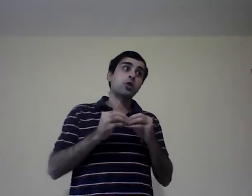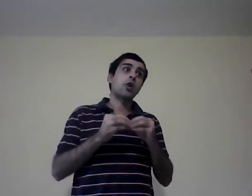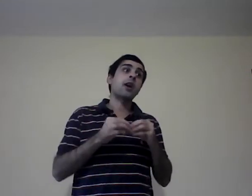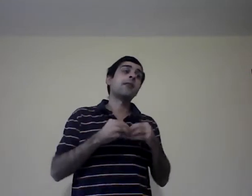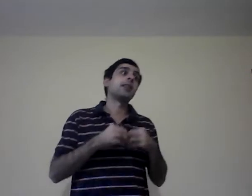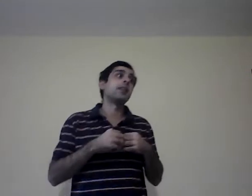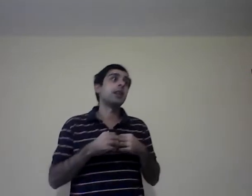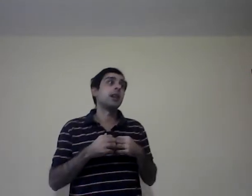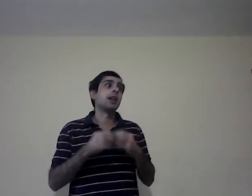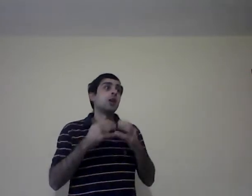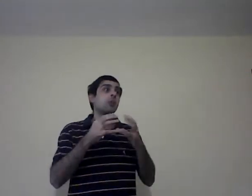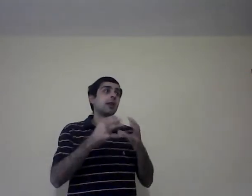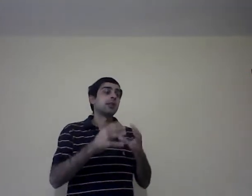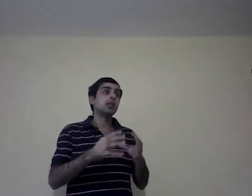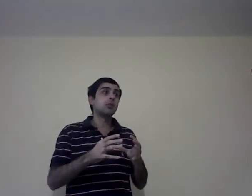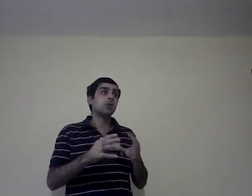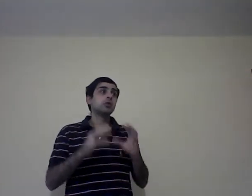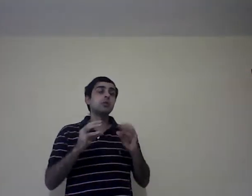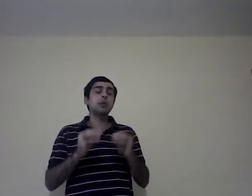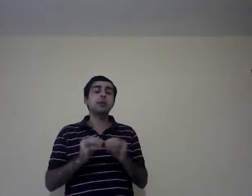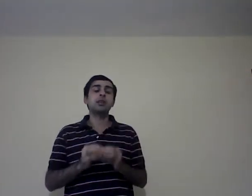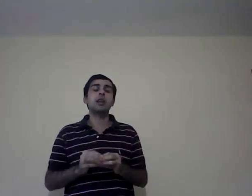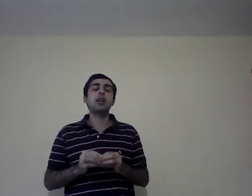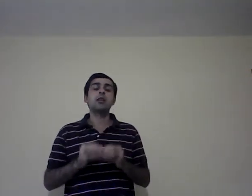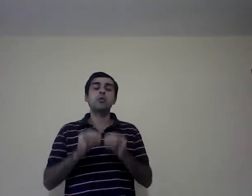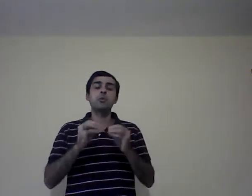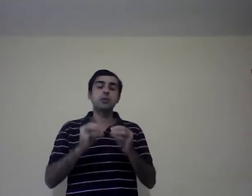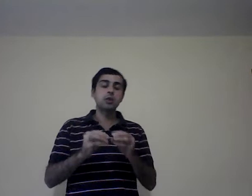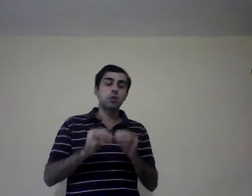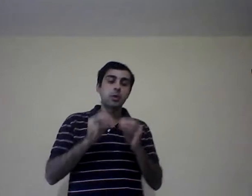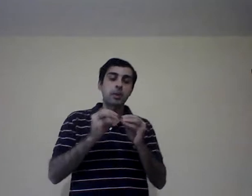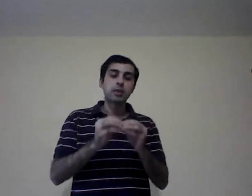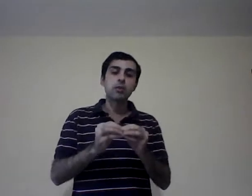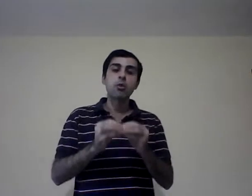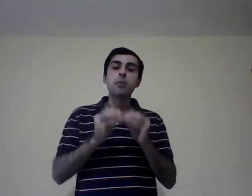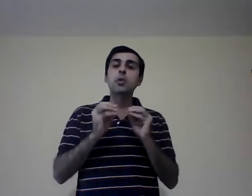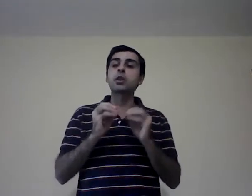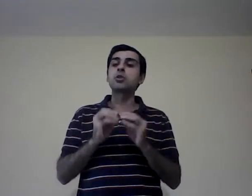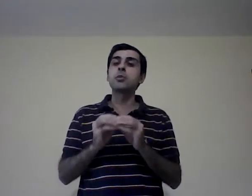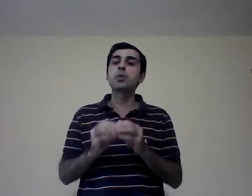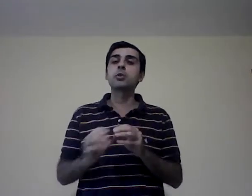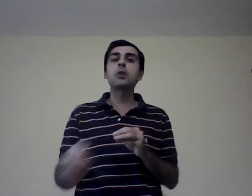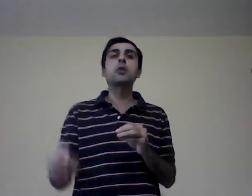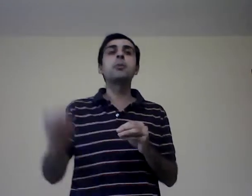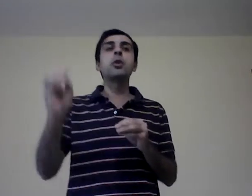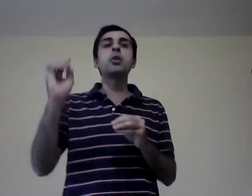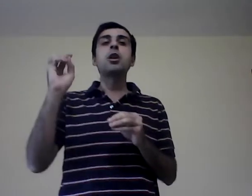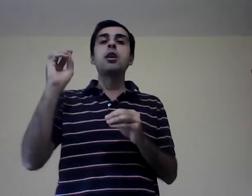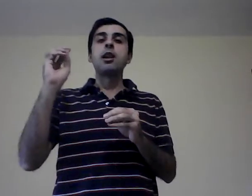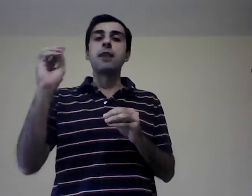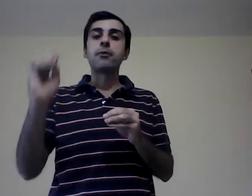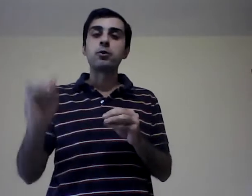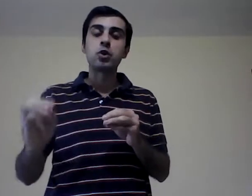hable de el objetivo, simplemente el cumplimiento de un objetivo, es porque estoy preguntando por la función